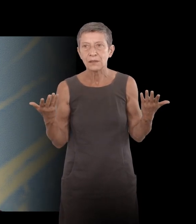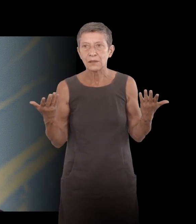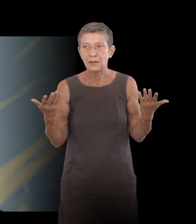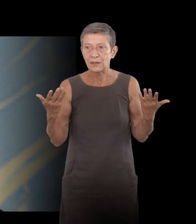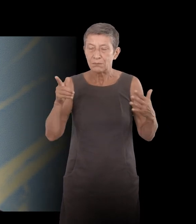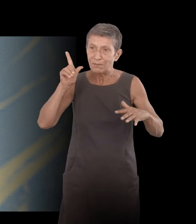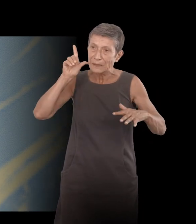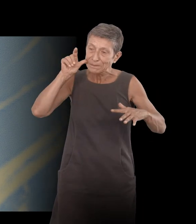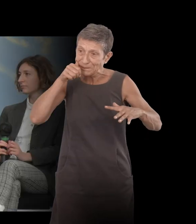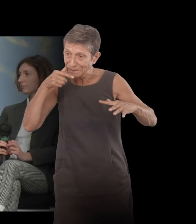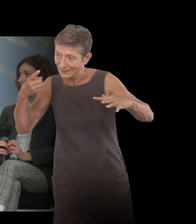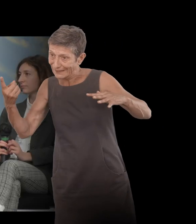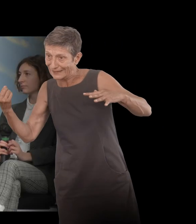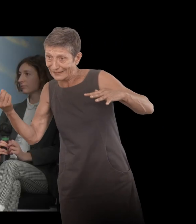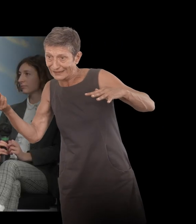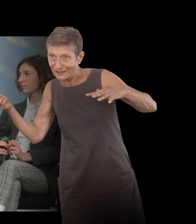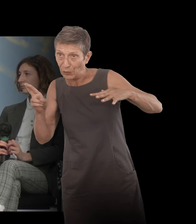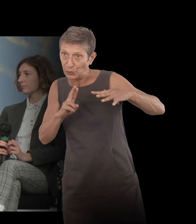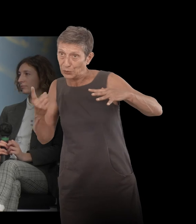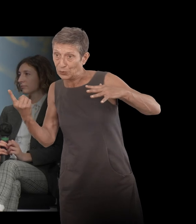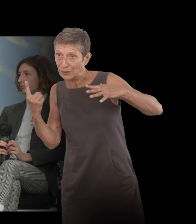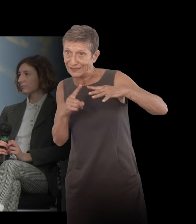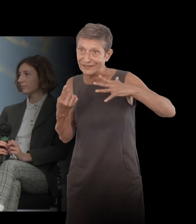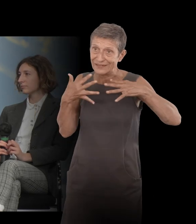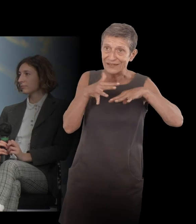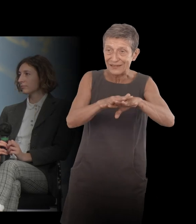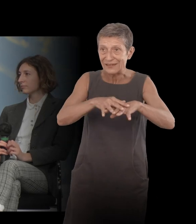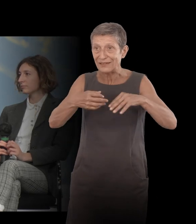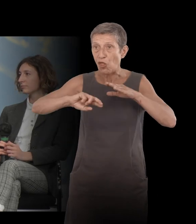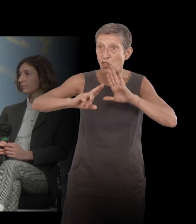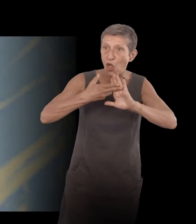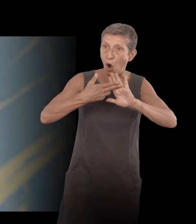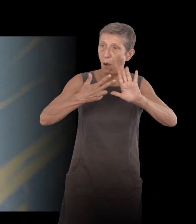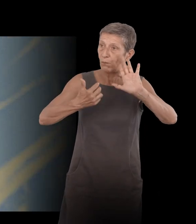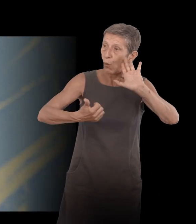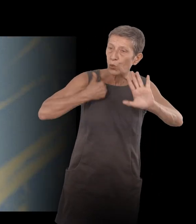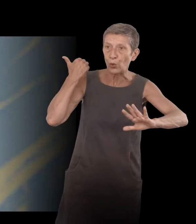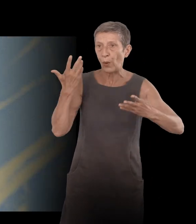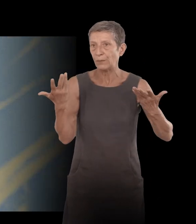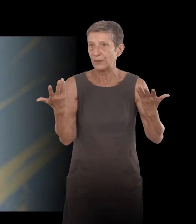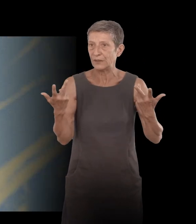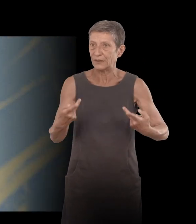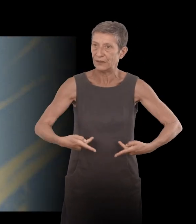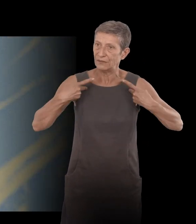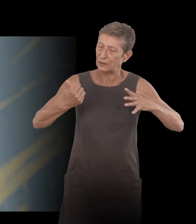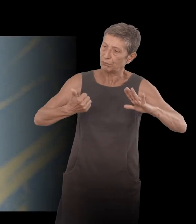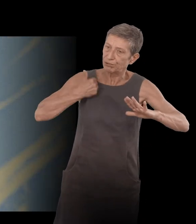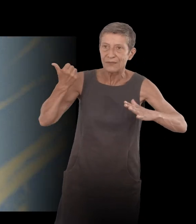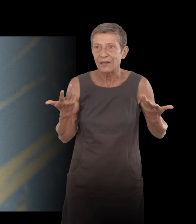près possible de la norme de l'autonomie de l'indépendance qui compte beaucoup quand même d'ailleurs c'est